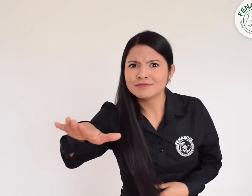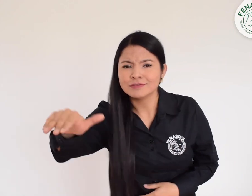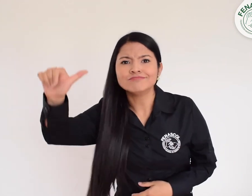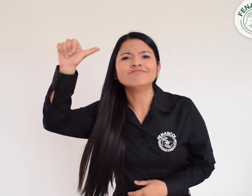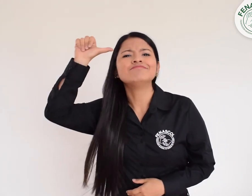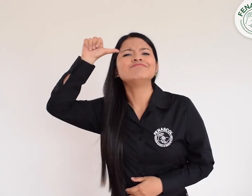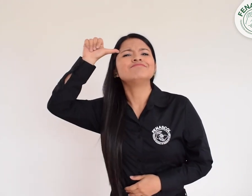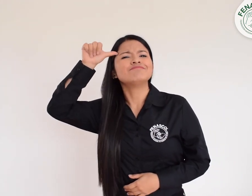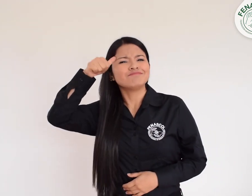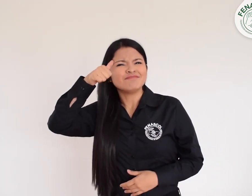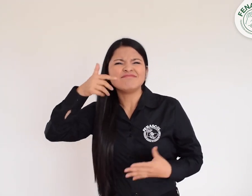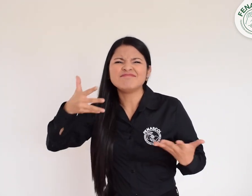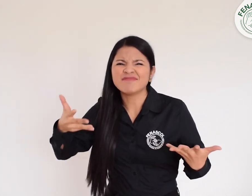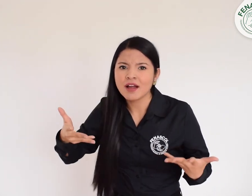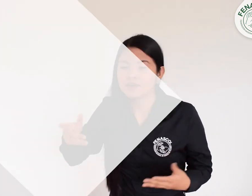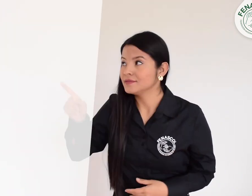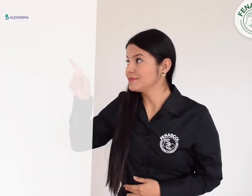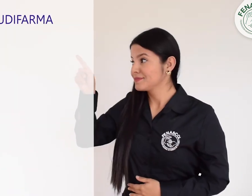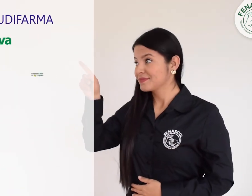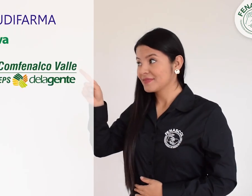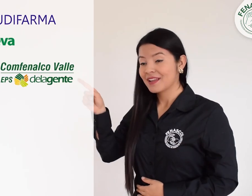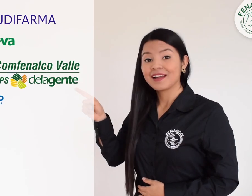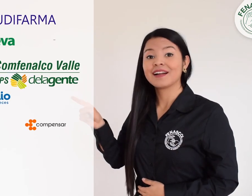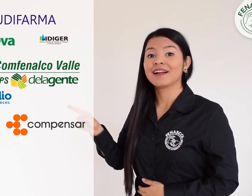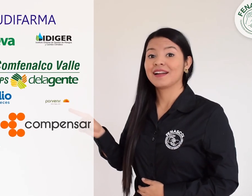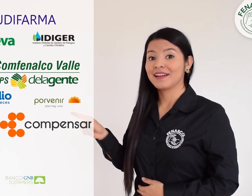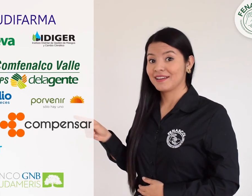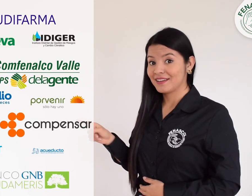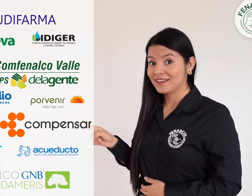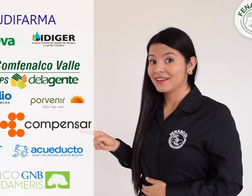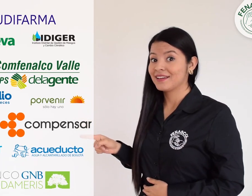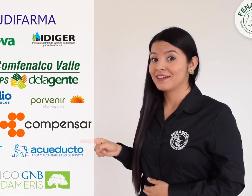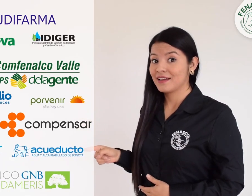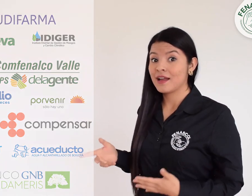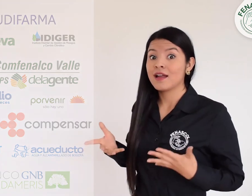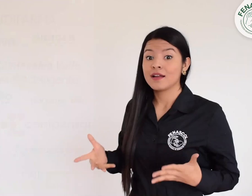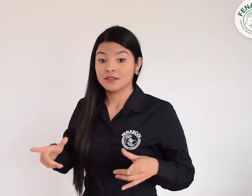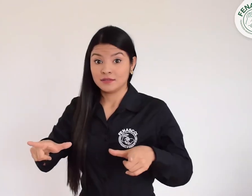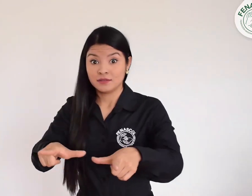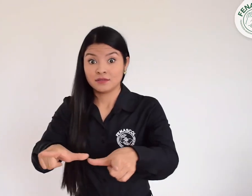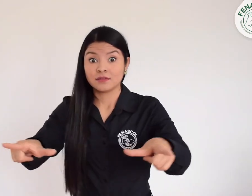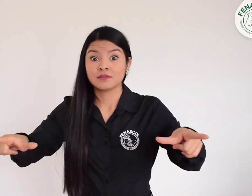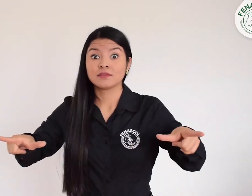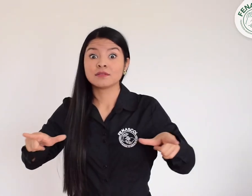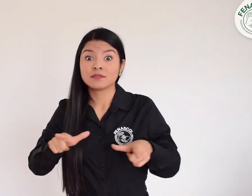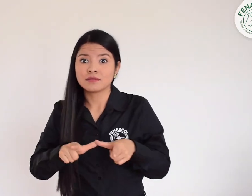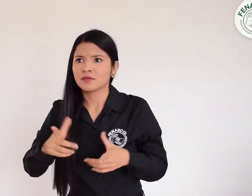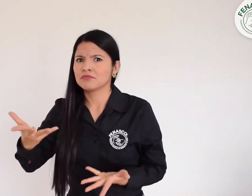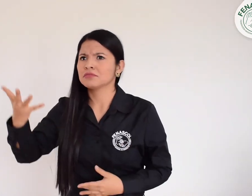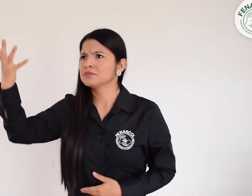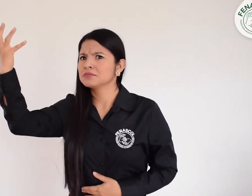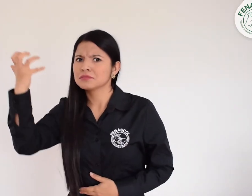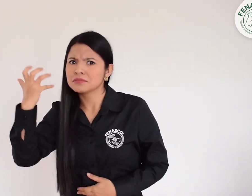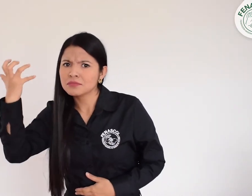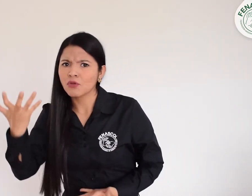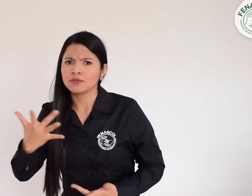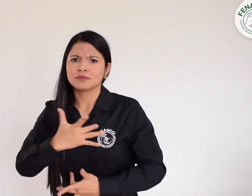Recuerda, estas son las entidades que cuentan con el servicio de interpretación virtual en sus sedes u